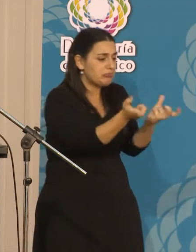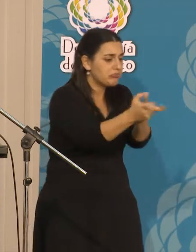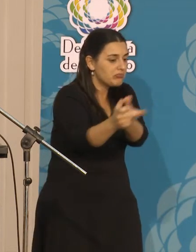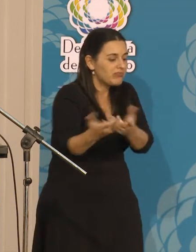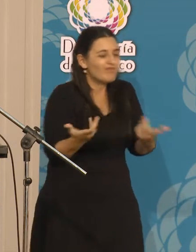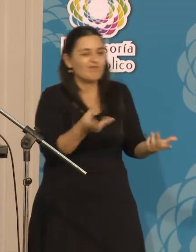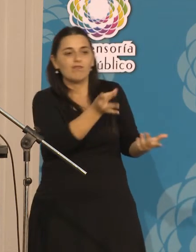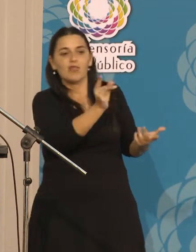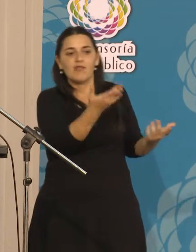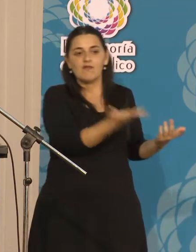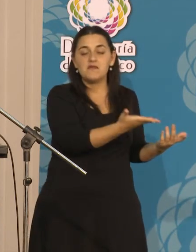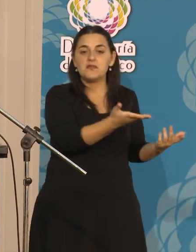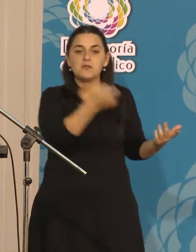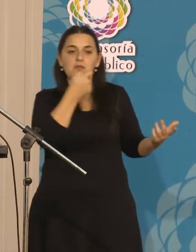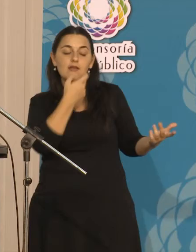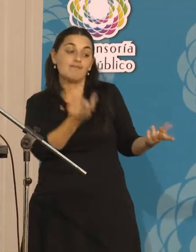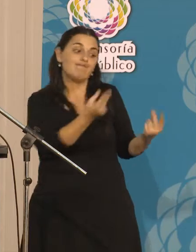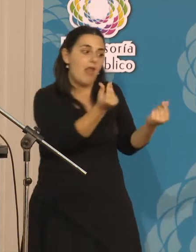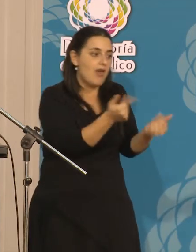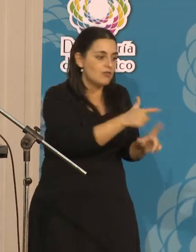significa recurso en los medios,